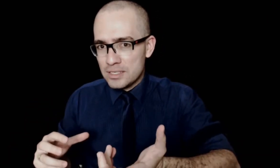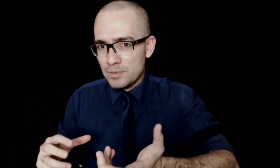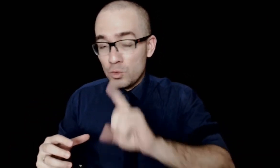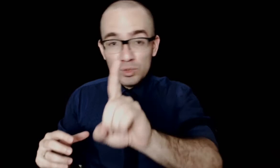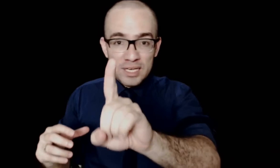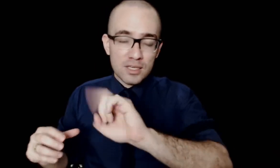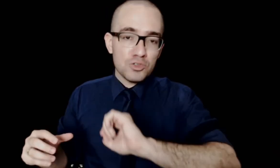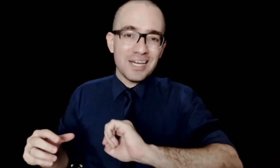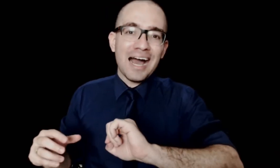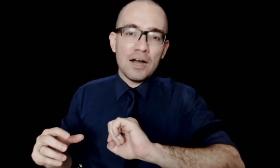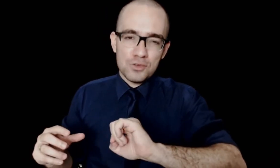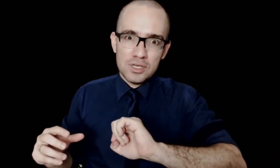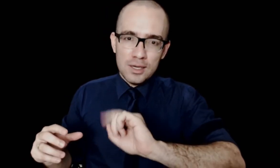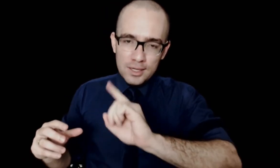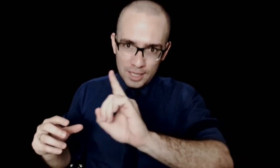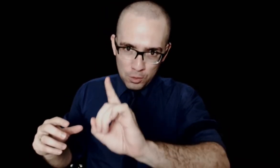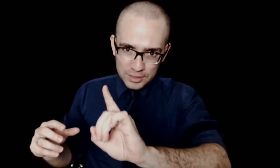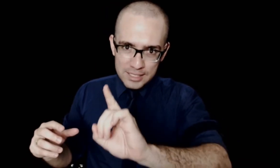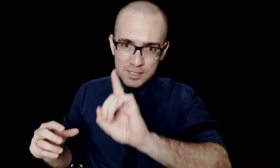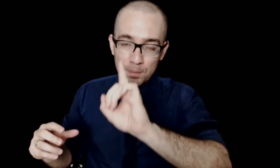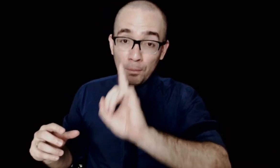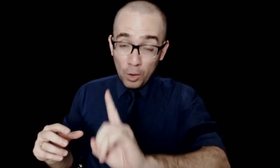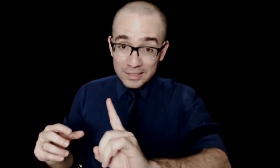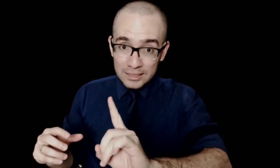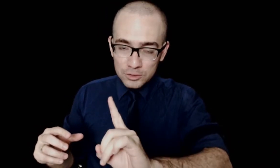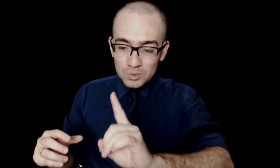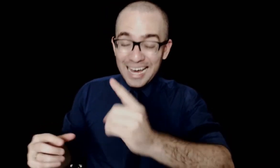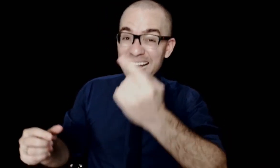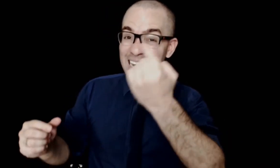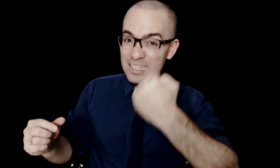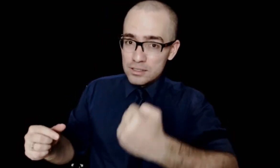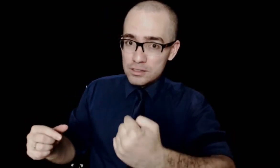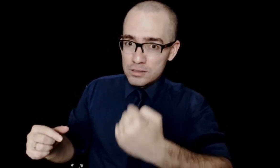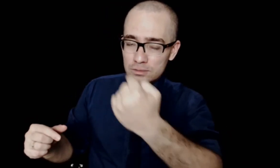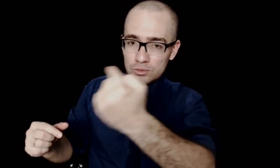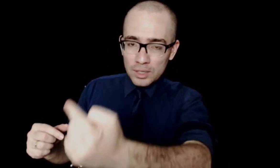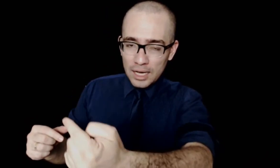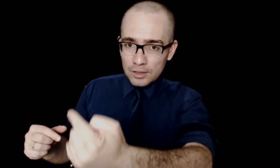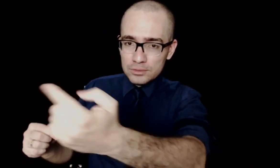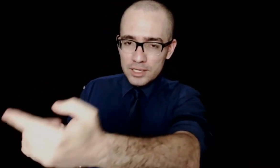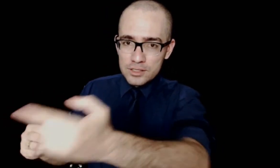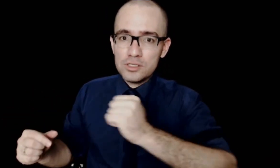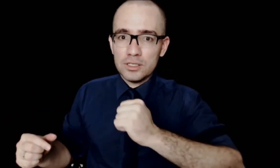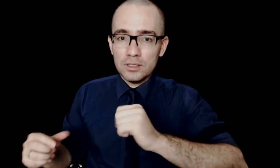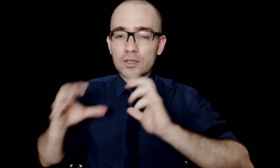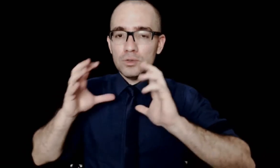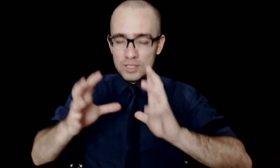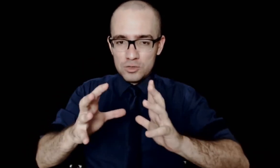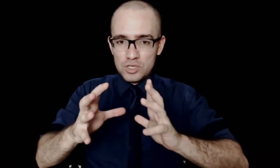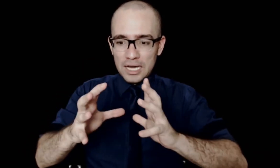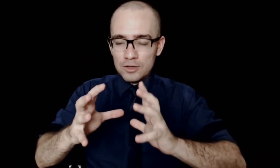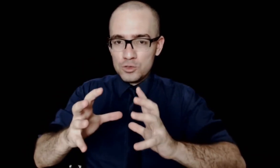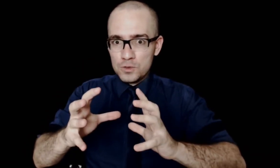perceberam, com o desenho de cargos, que acontece, portanto, antes do cargo existir. No desenho de cargos,